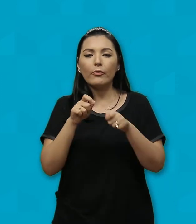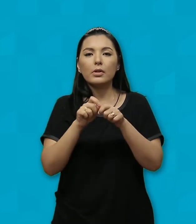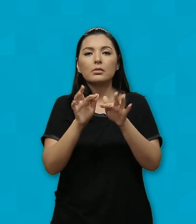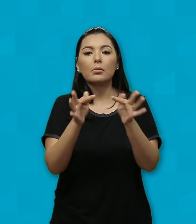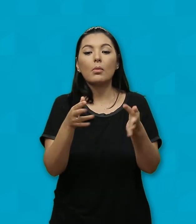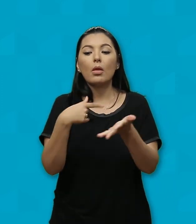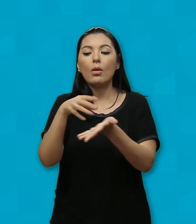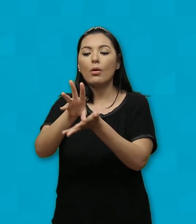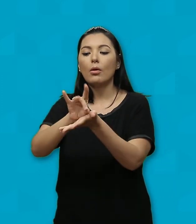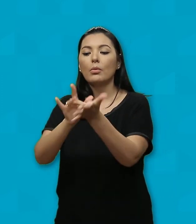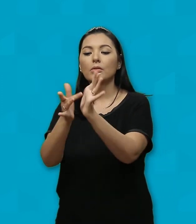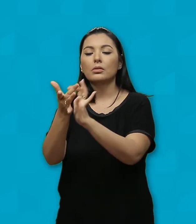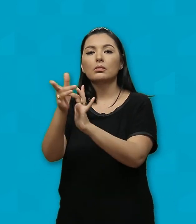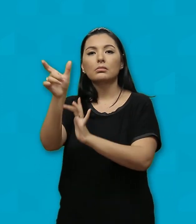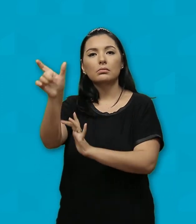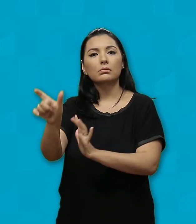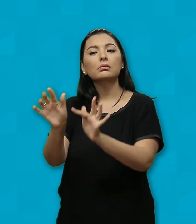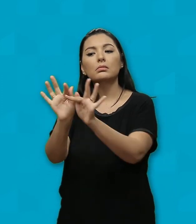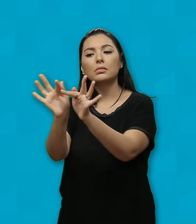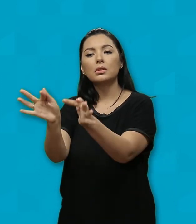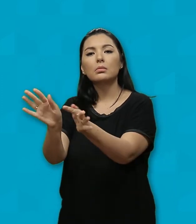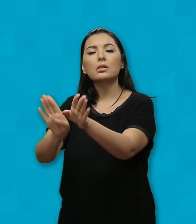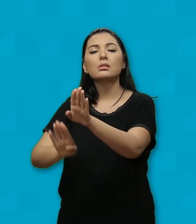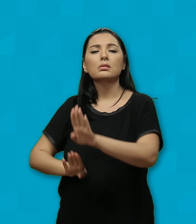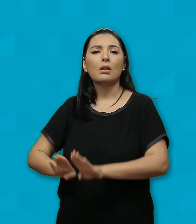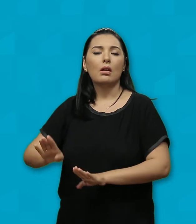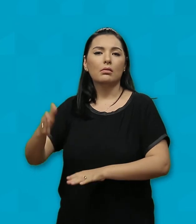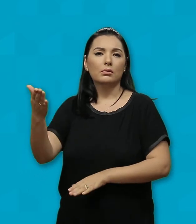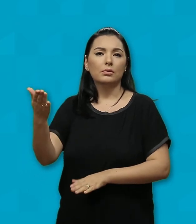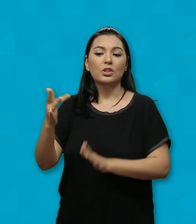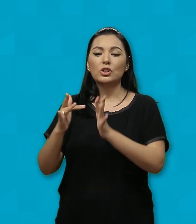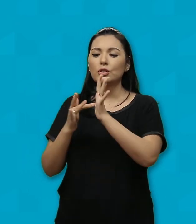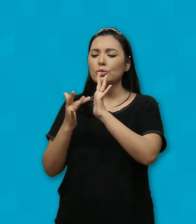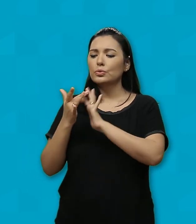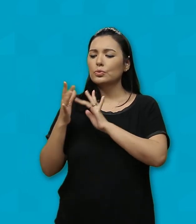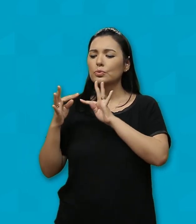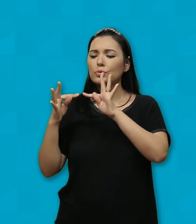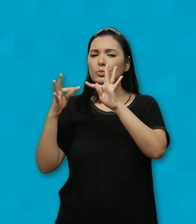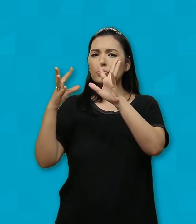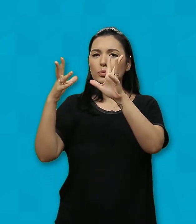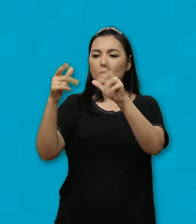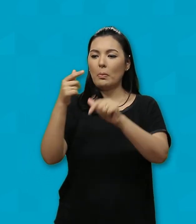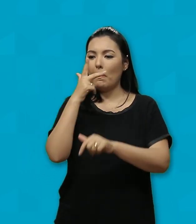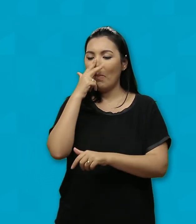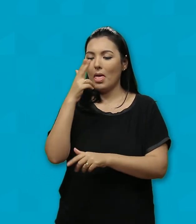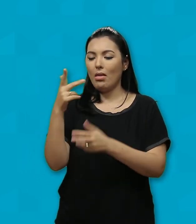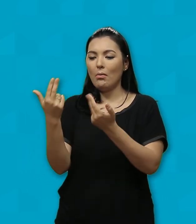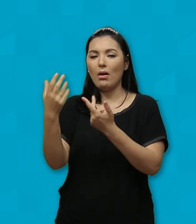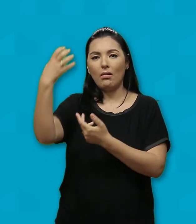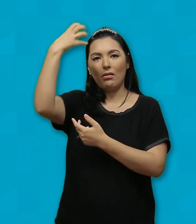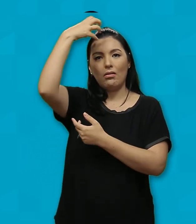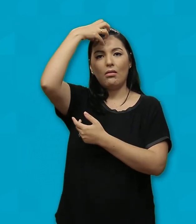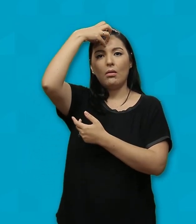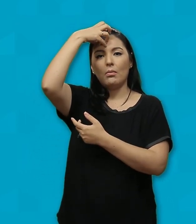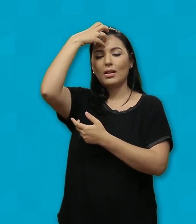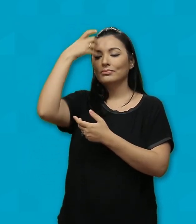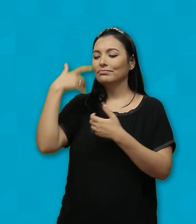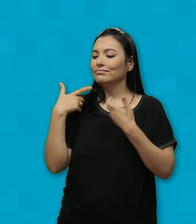humilde Se fez servo Jesus tinha tudo para ser tratado como rei Mas preferiu a condição de